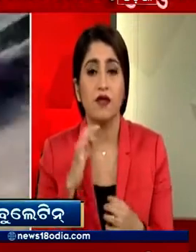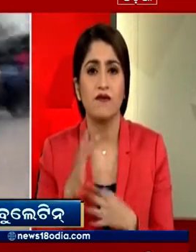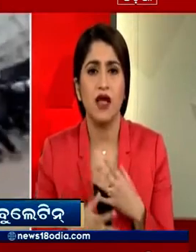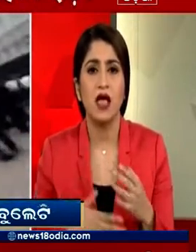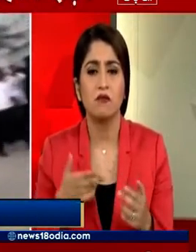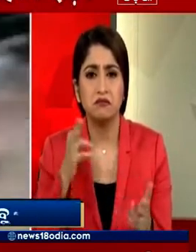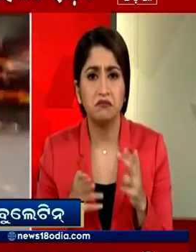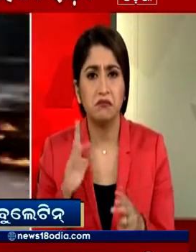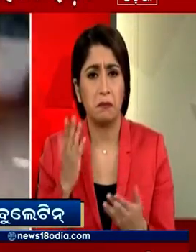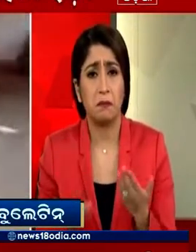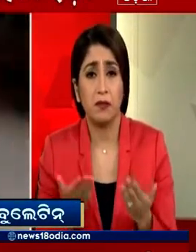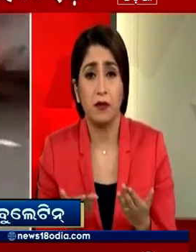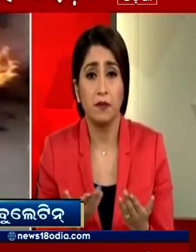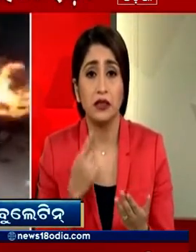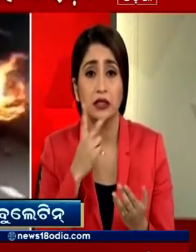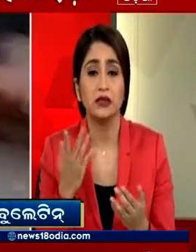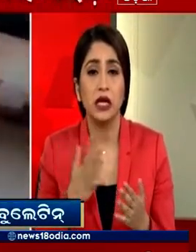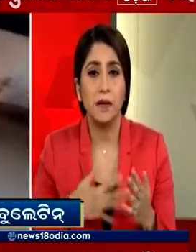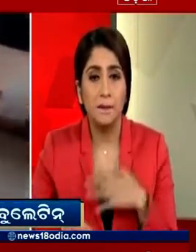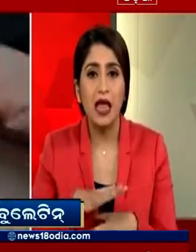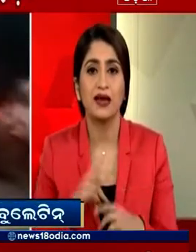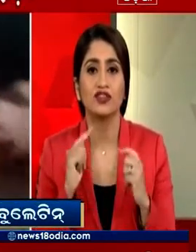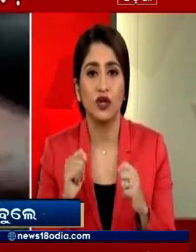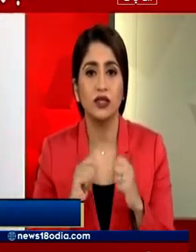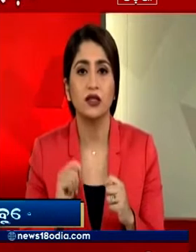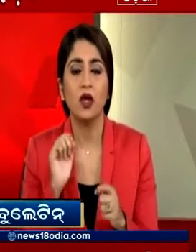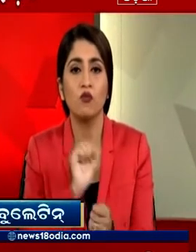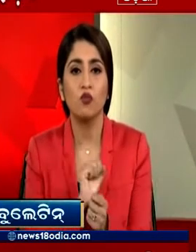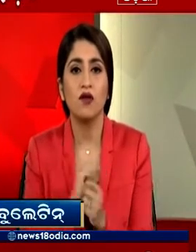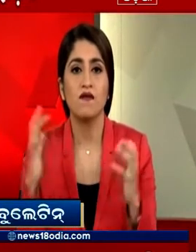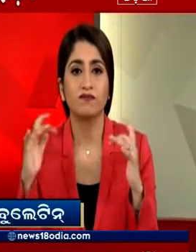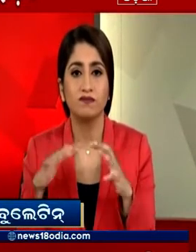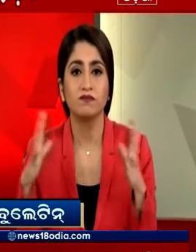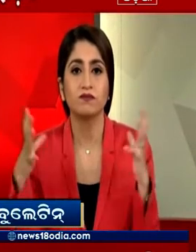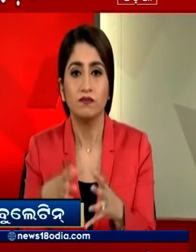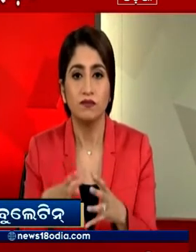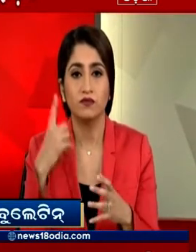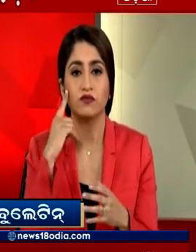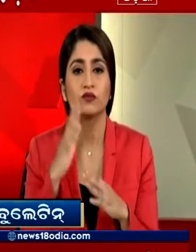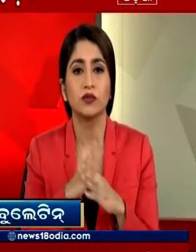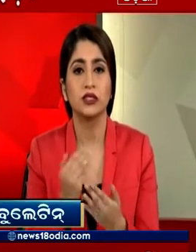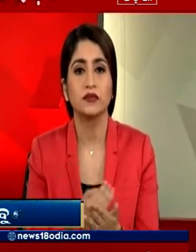खबर है उदर हालाप पर काबू पाने के लिए मौके पर भारी संख्या में पुलिस बल को तैनात किया गया है